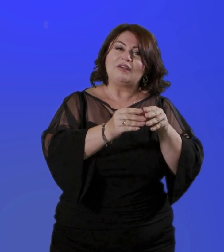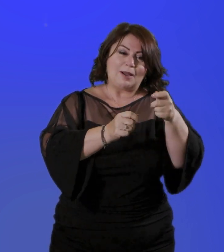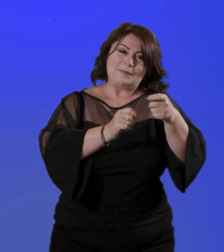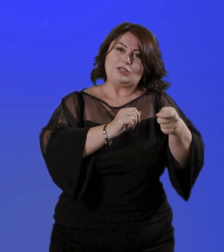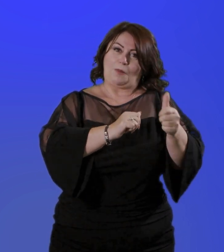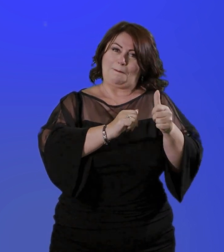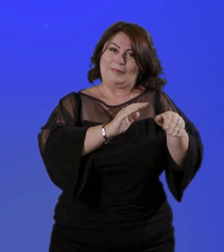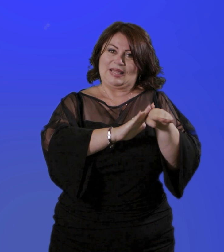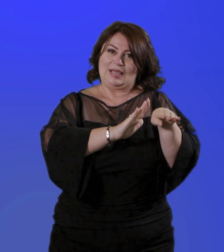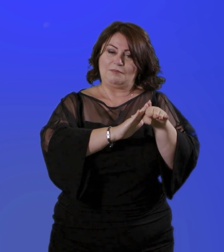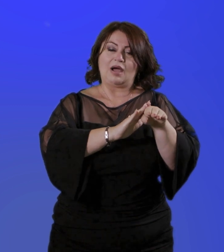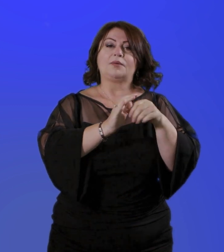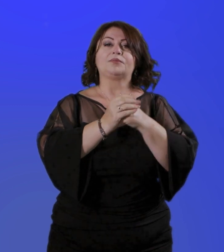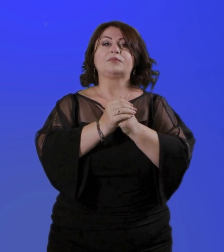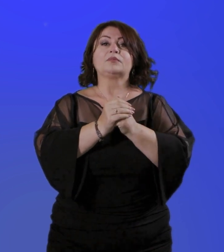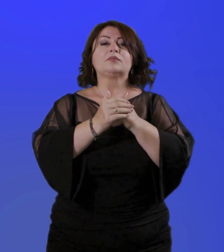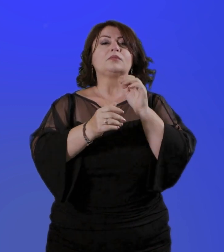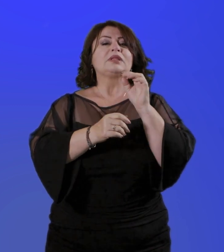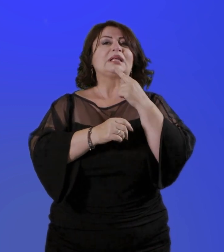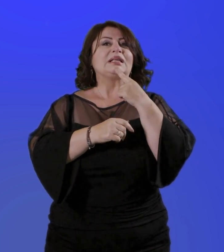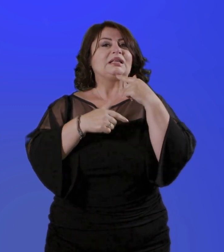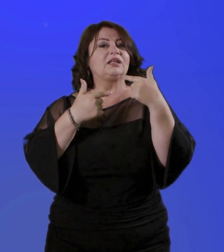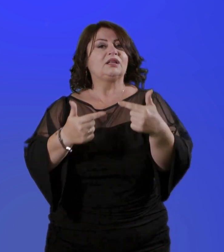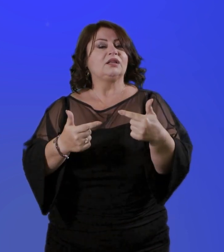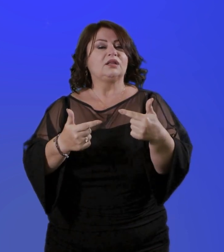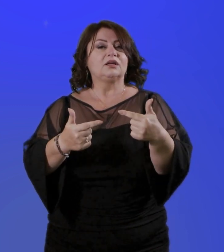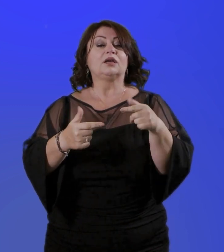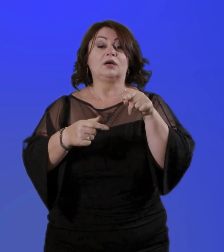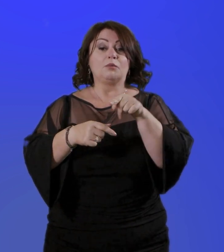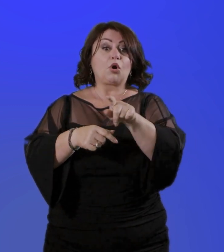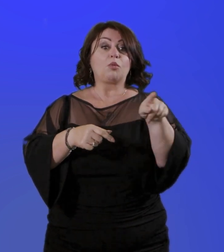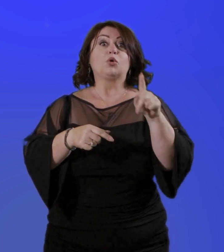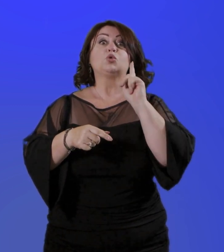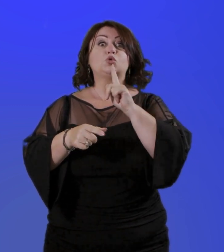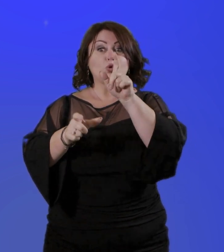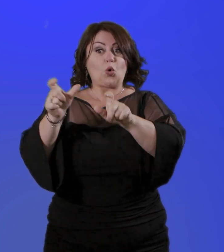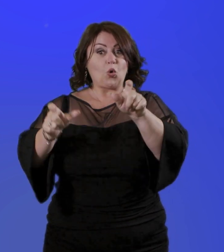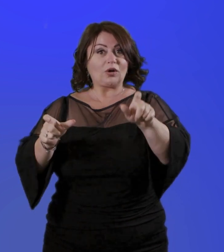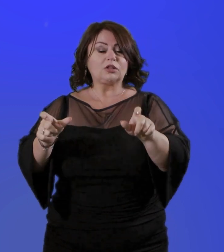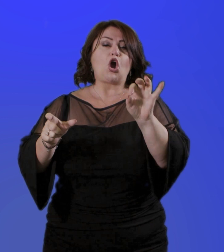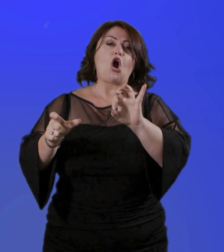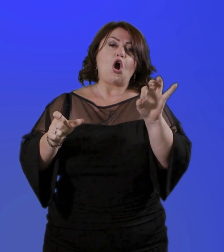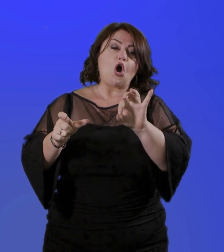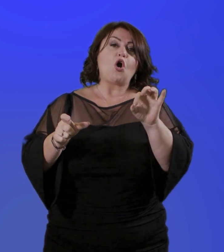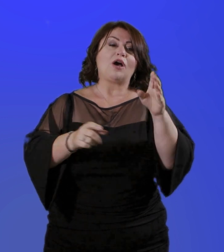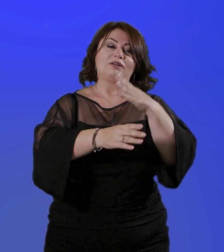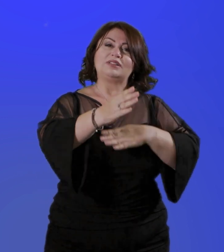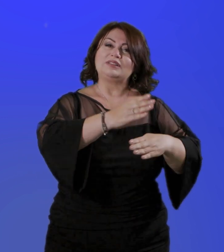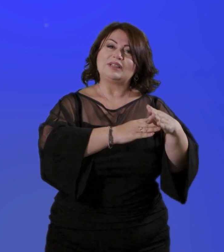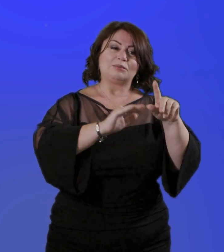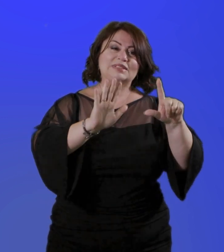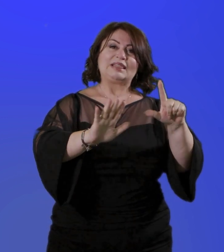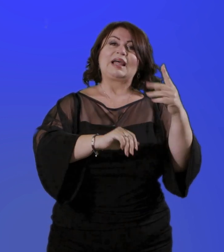chi è rivolto? I destinatari del beneficio sono i lavoratori sordomuti e i soggetti con un'invalidità